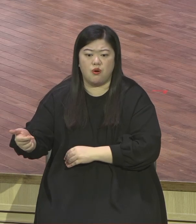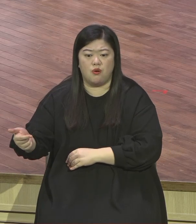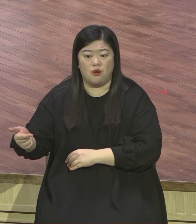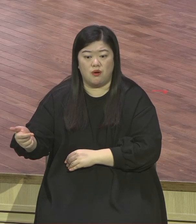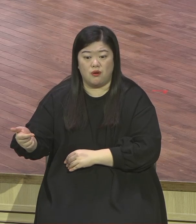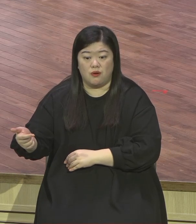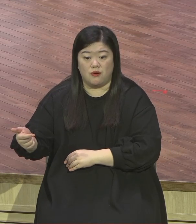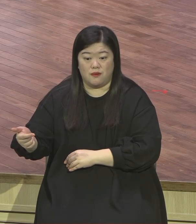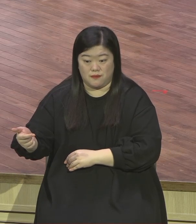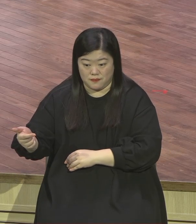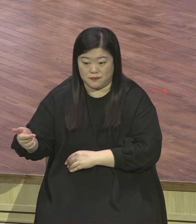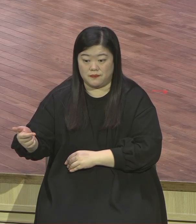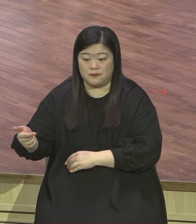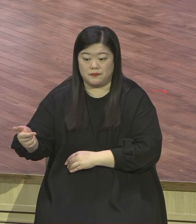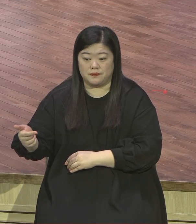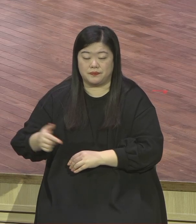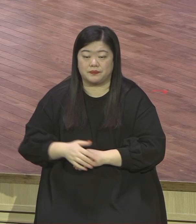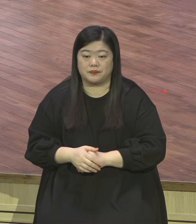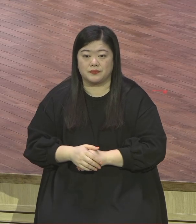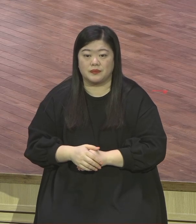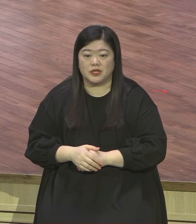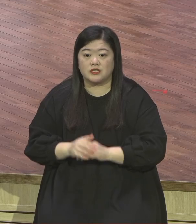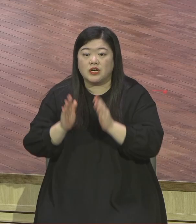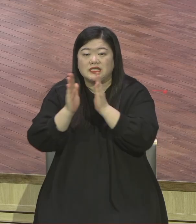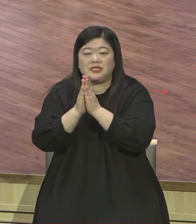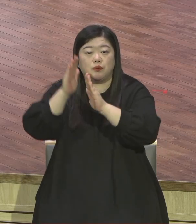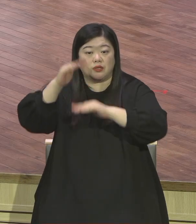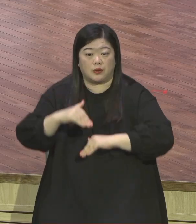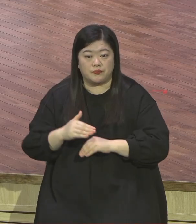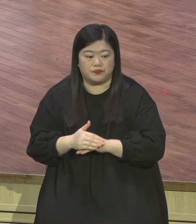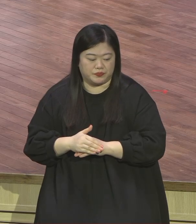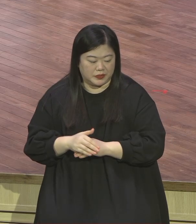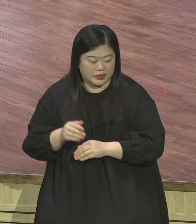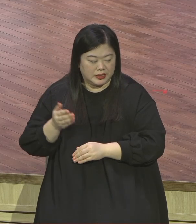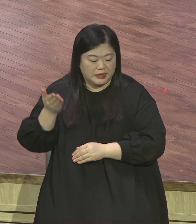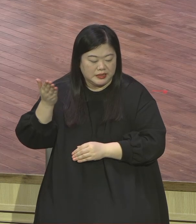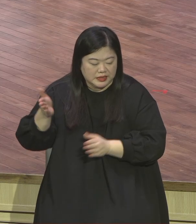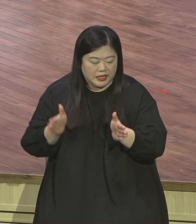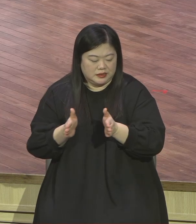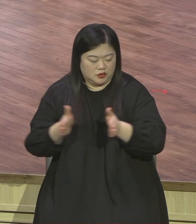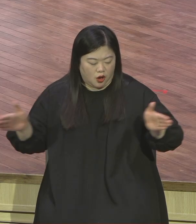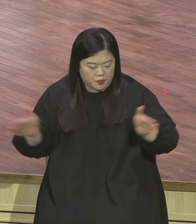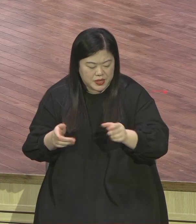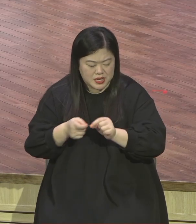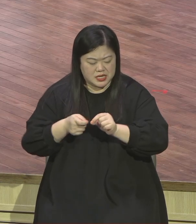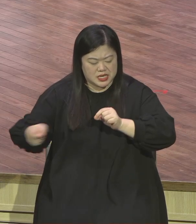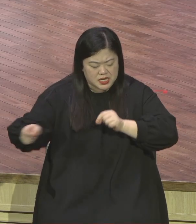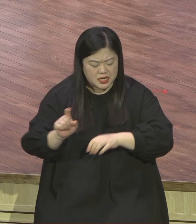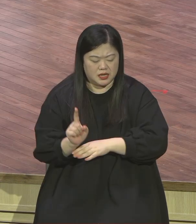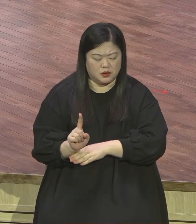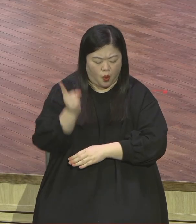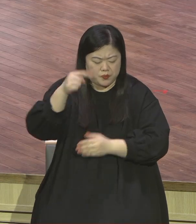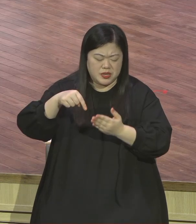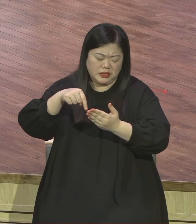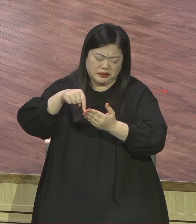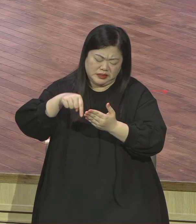이렇게 기도합니다 그 넓이와 그 길이와 그 높이와 그 깊이가 어떠함을